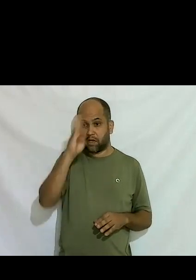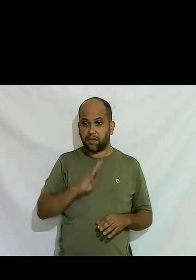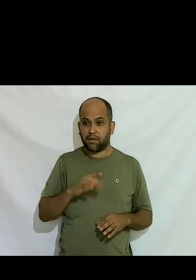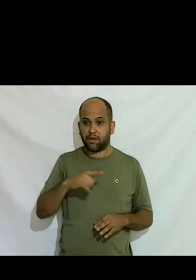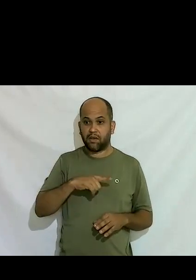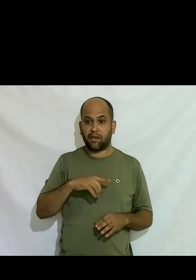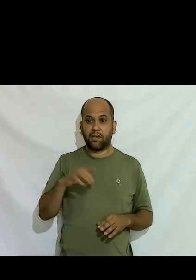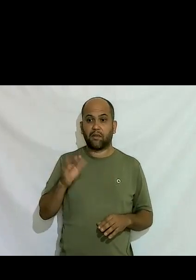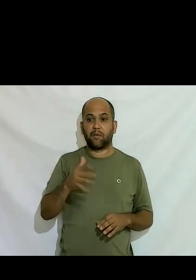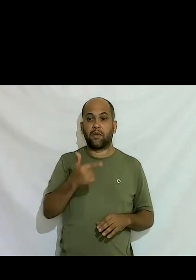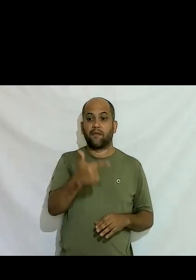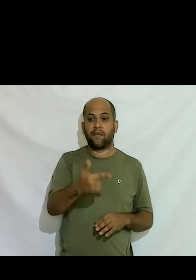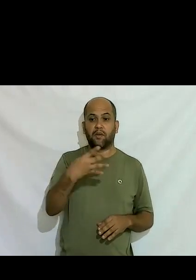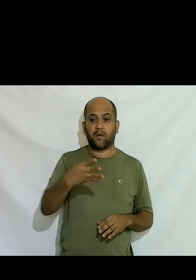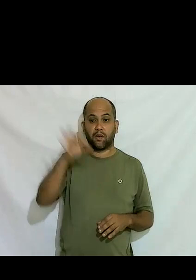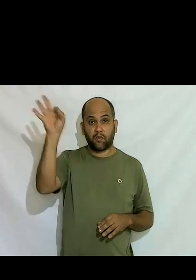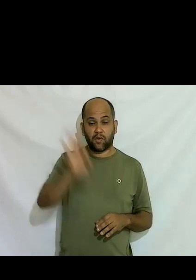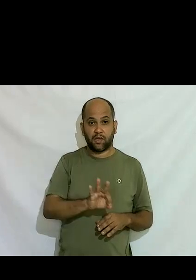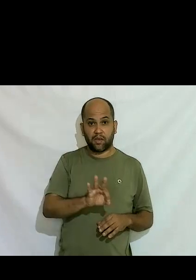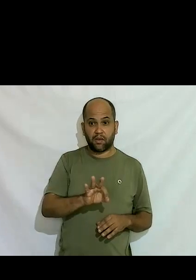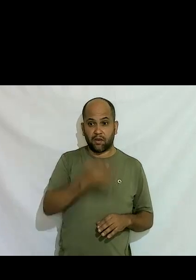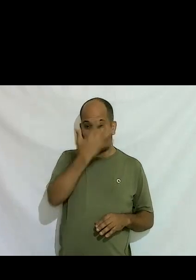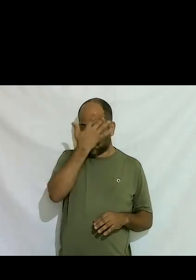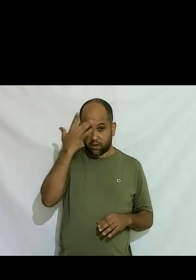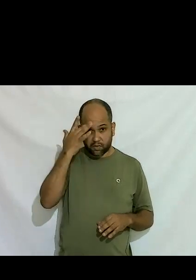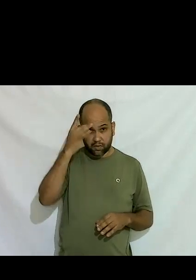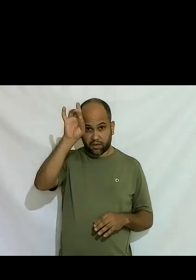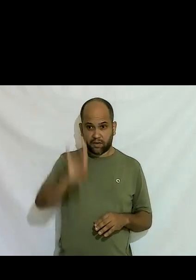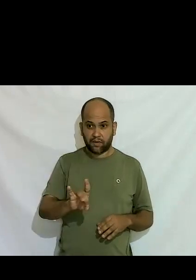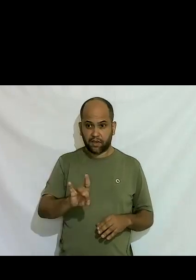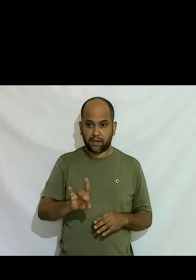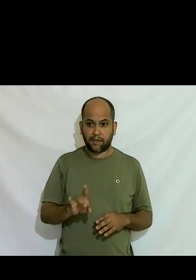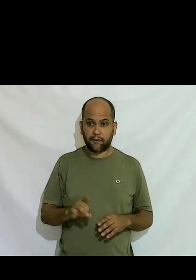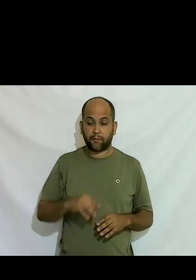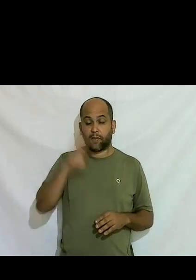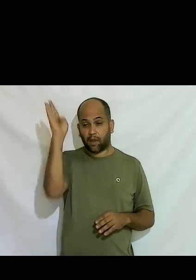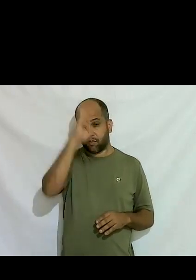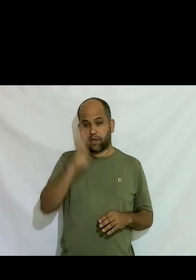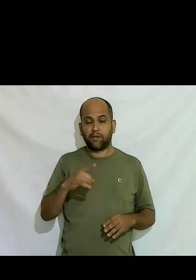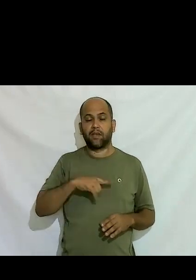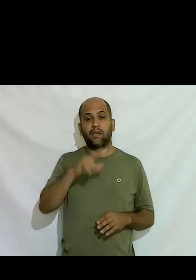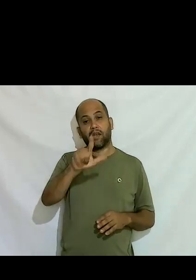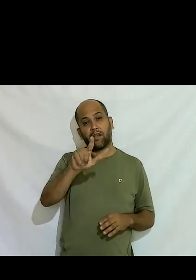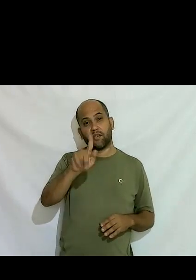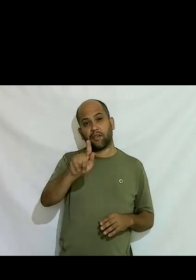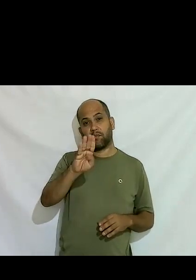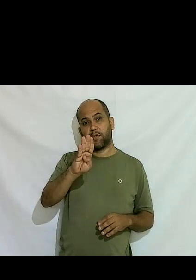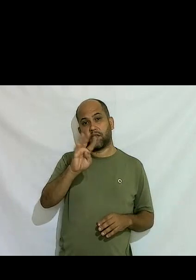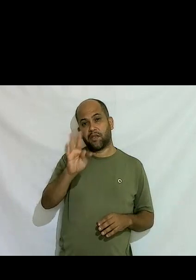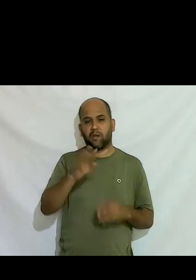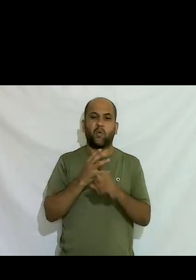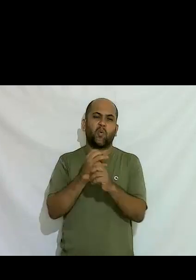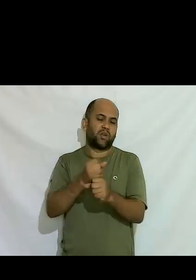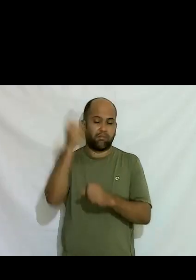24% de pessoas com alguma deficiência o Brasil tem LGBT que a gente não sabe o número